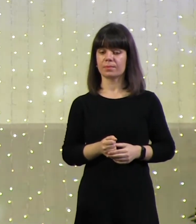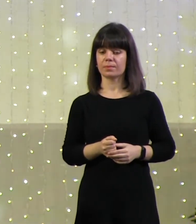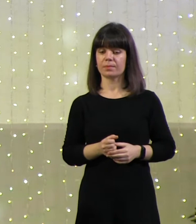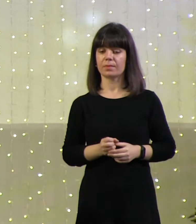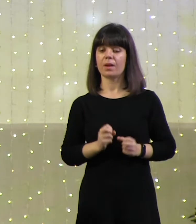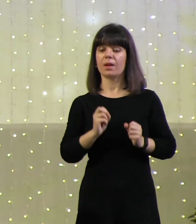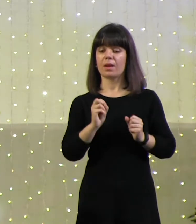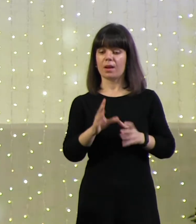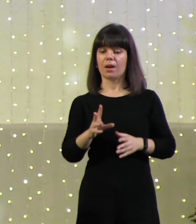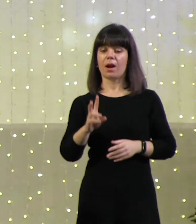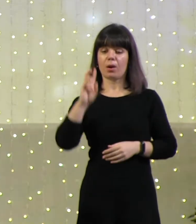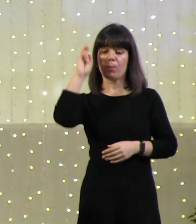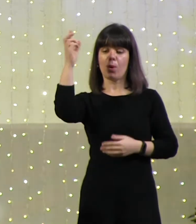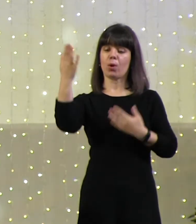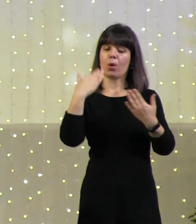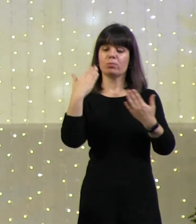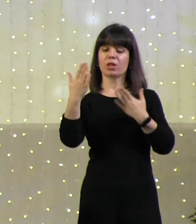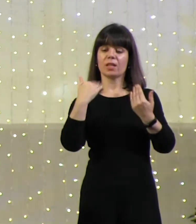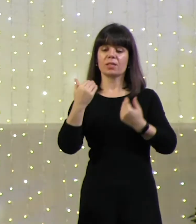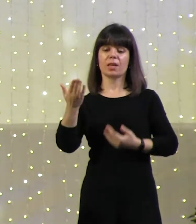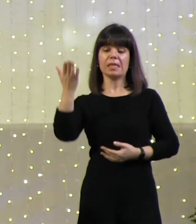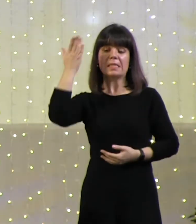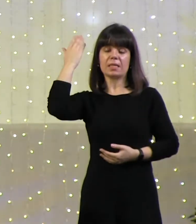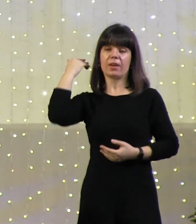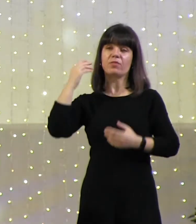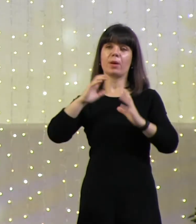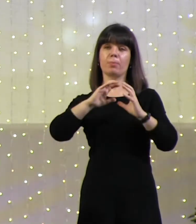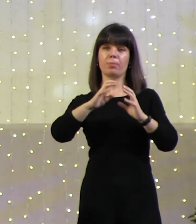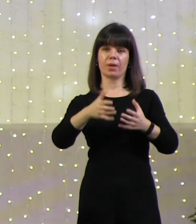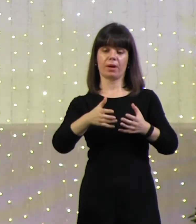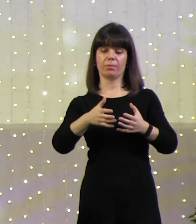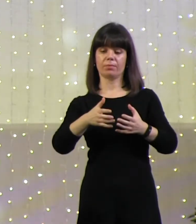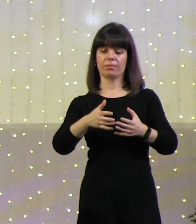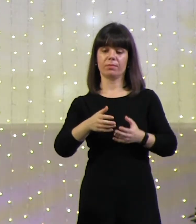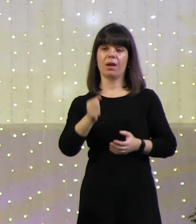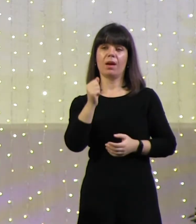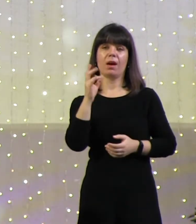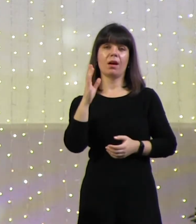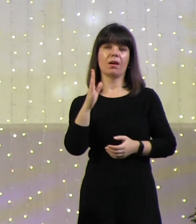Как Бог общался с древним миром в лице Авраама?